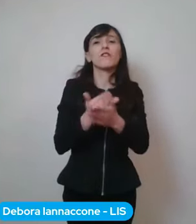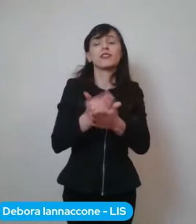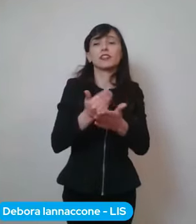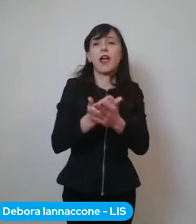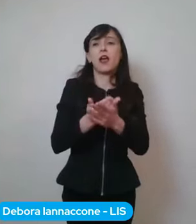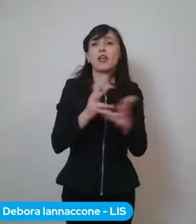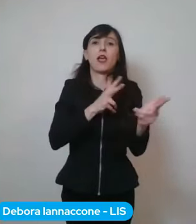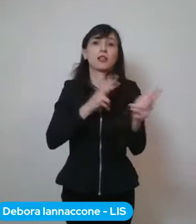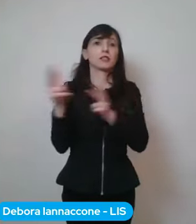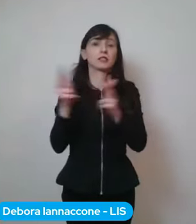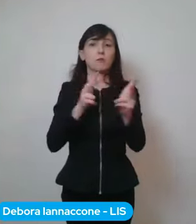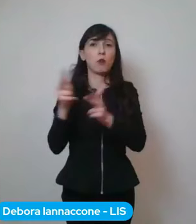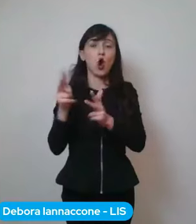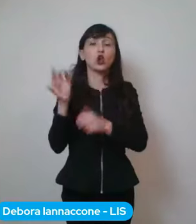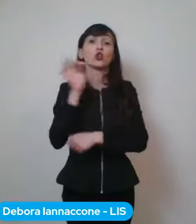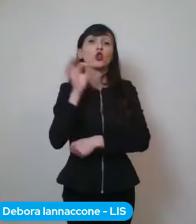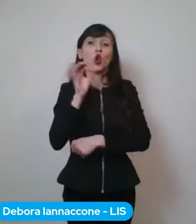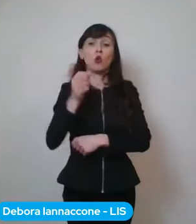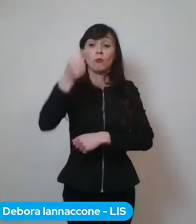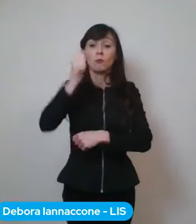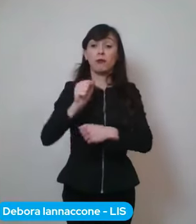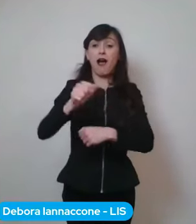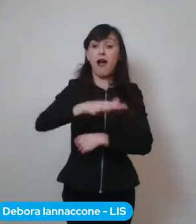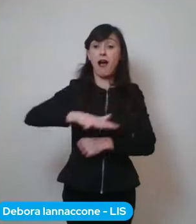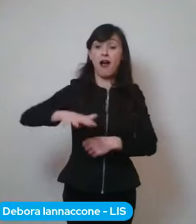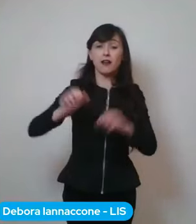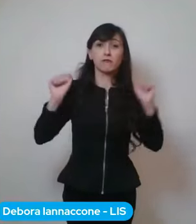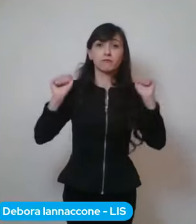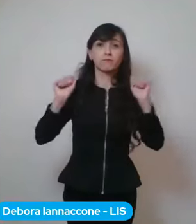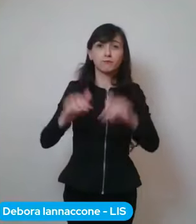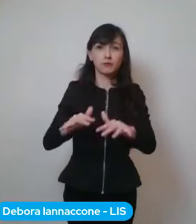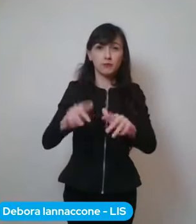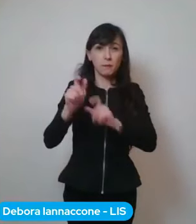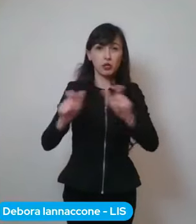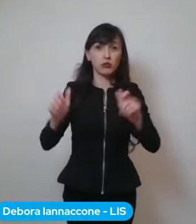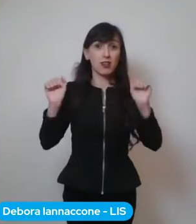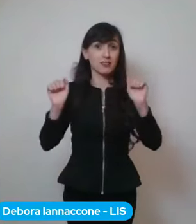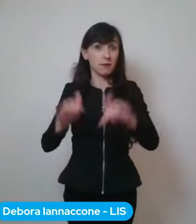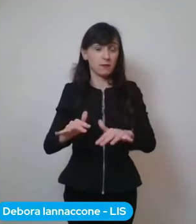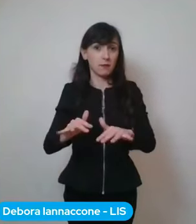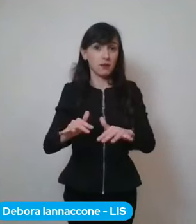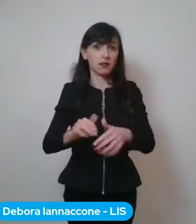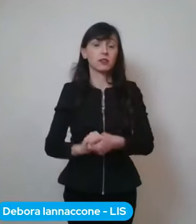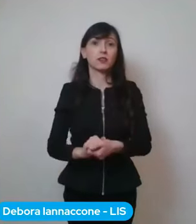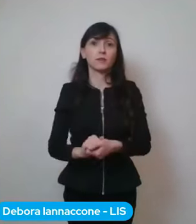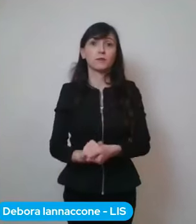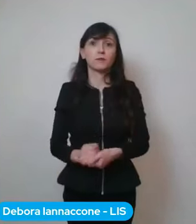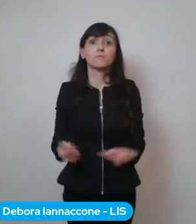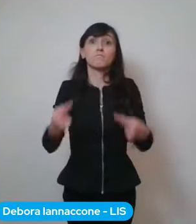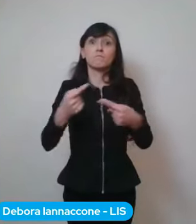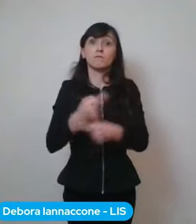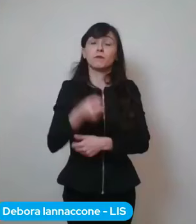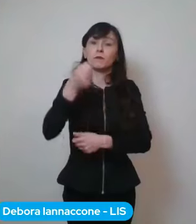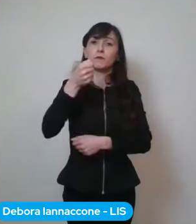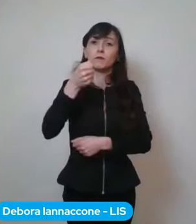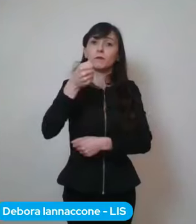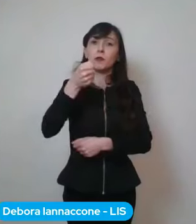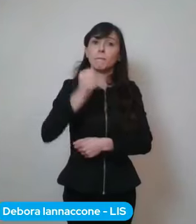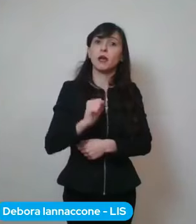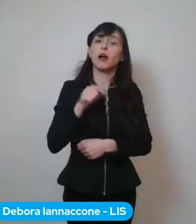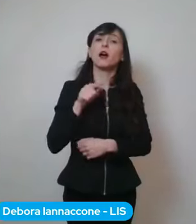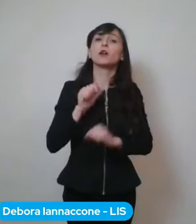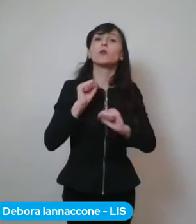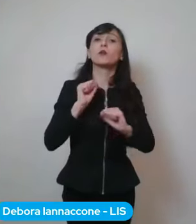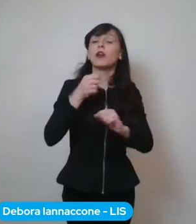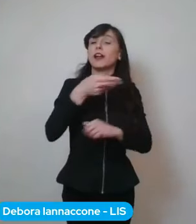eh nei nei pressi del bar i ristoranti invece hanno la possibilità di fare eh l'asporto fino alle ore alle ore